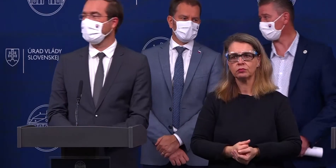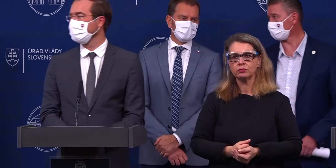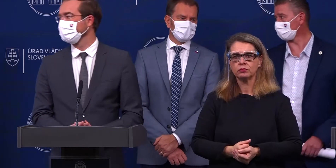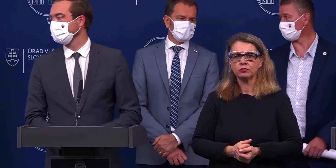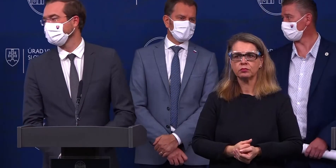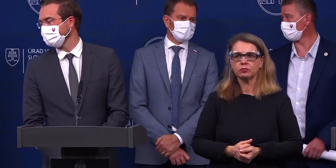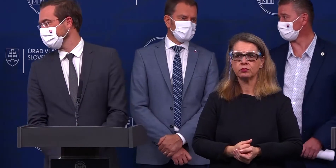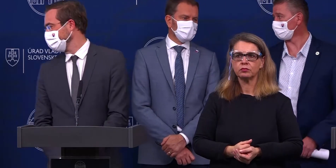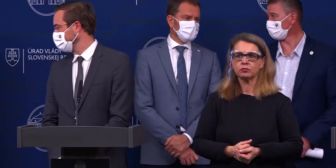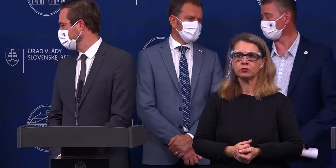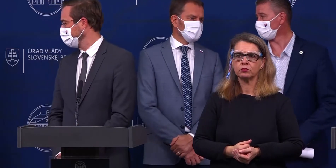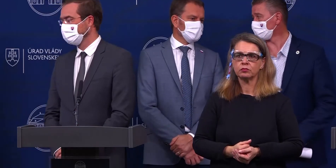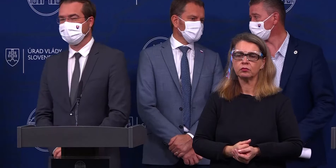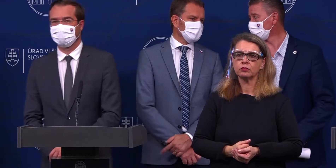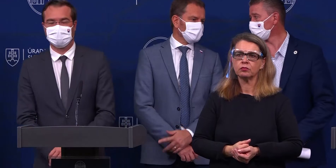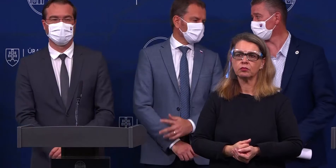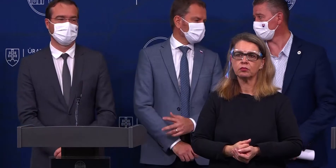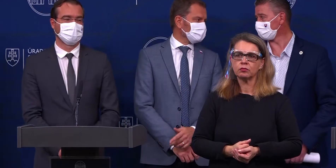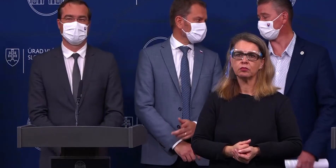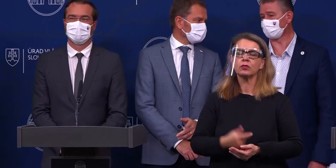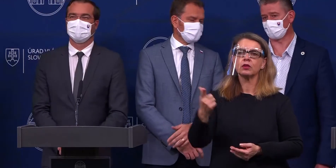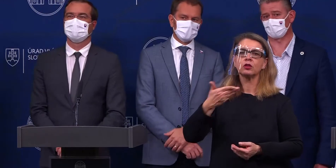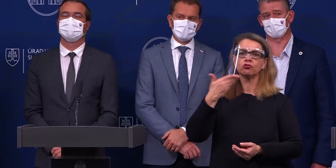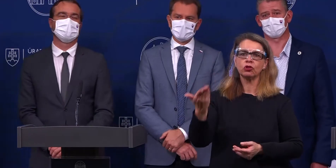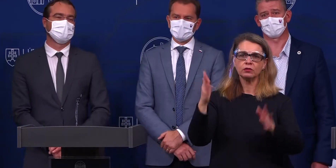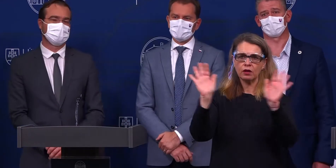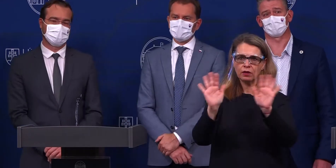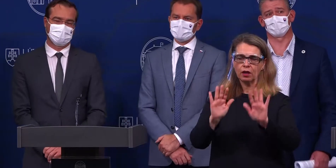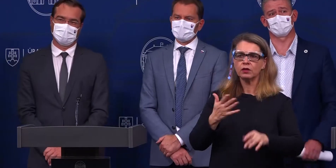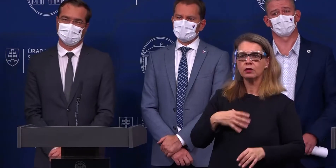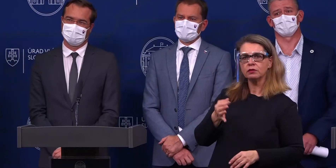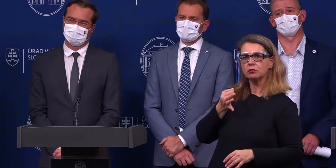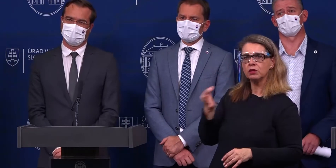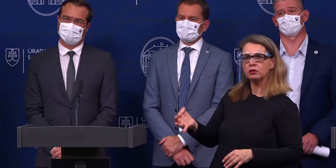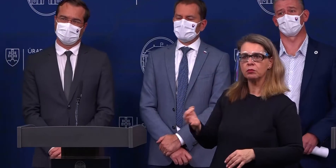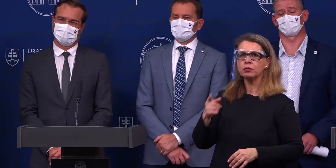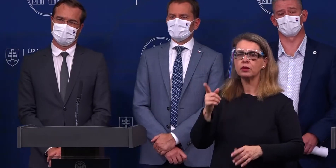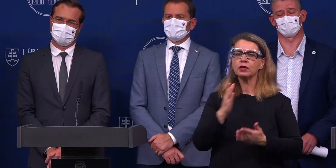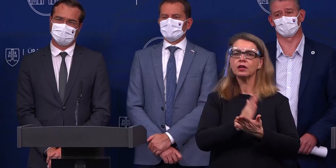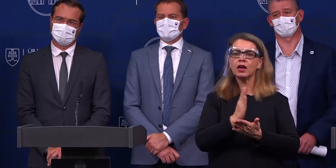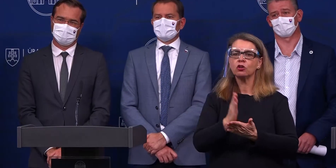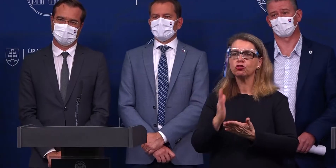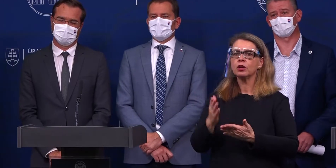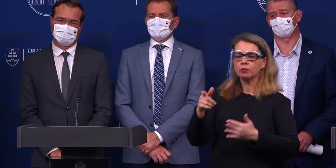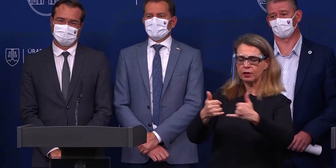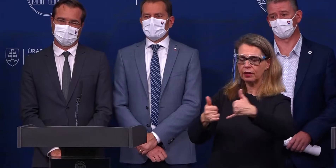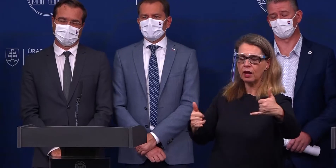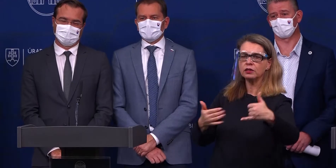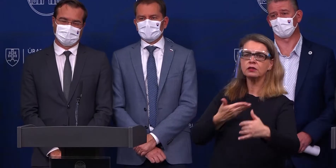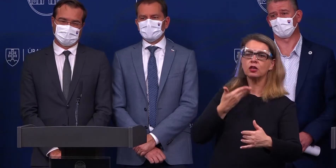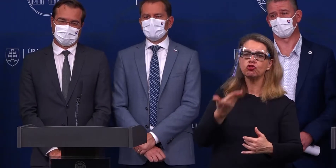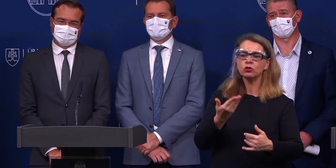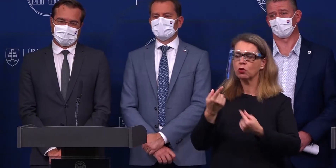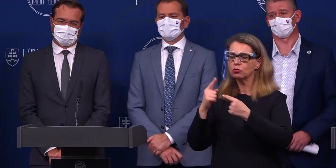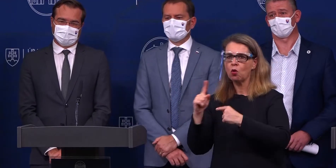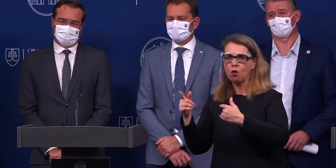Ďakujeme, kolega z České televizie, nech se páčí. Dobrý den, já bych se chtěl ještě jednou jednoznačně zeptat na ten režim na Česko-slovenské hranici. Vy jste,